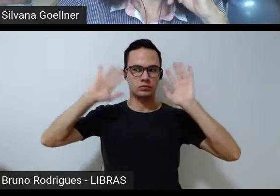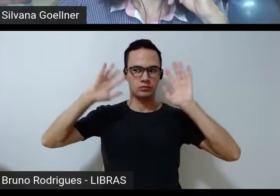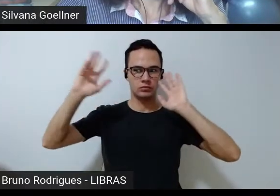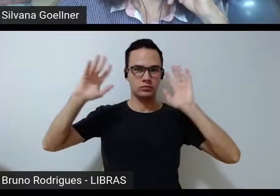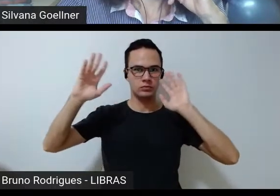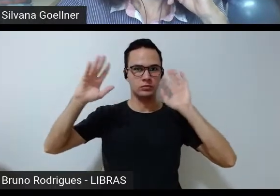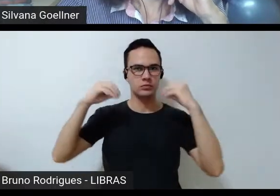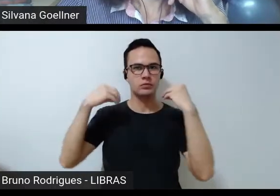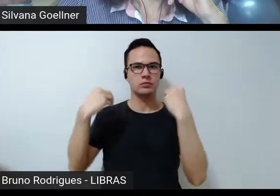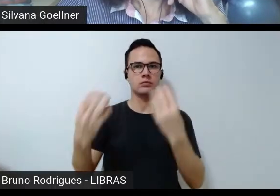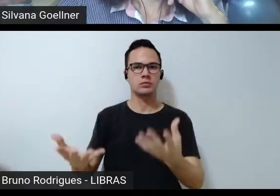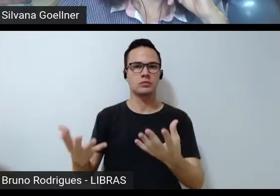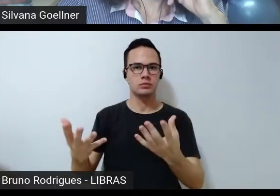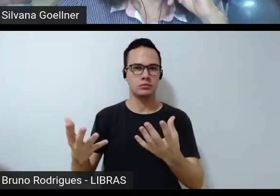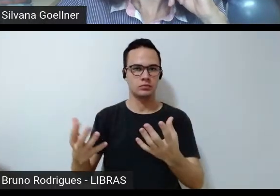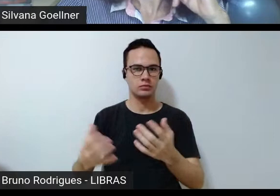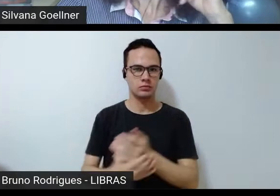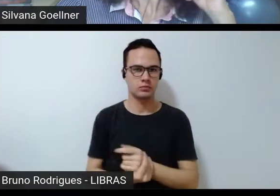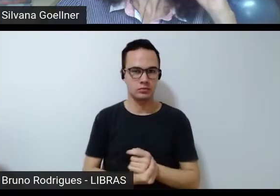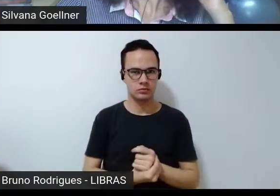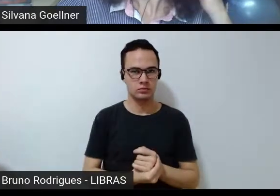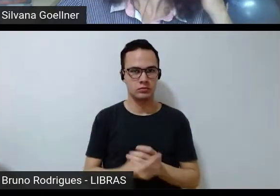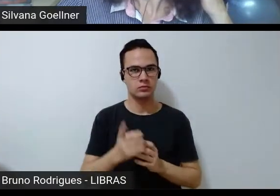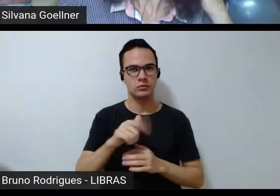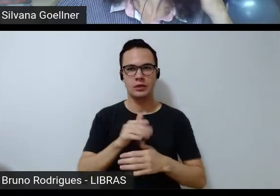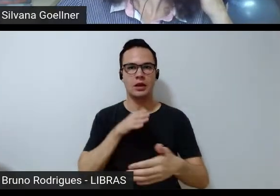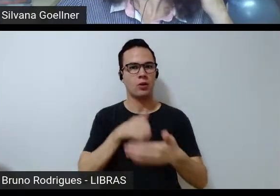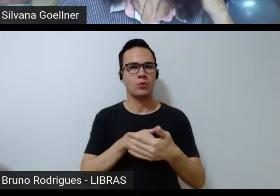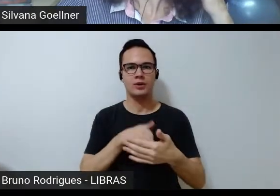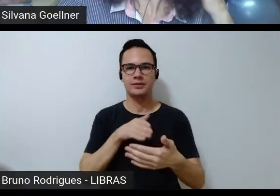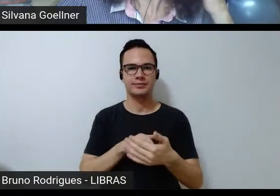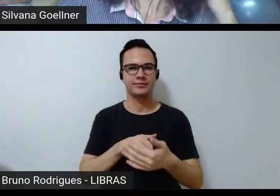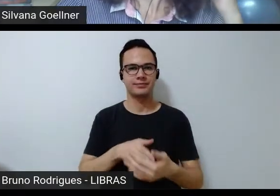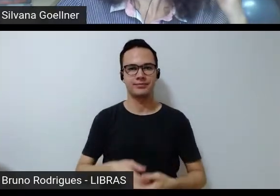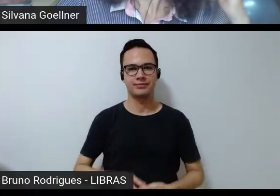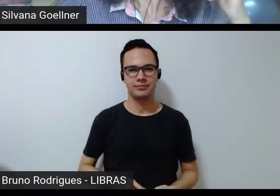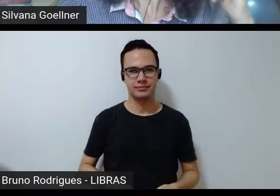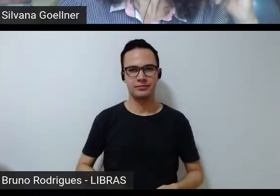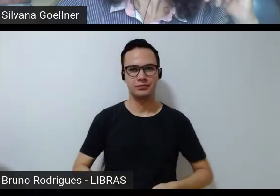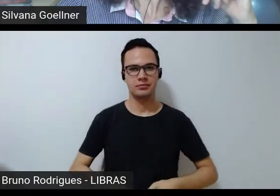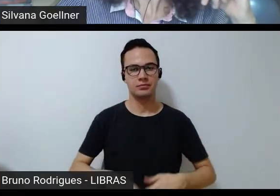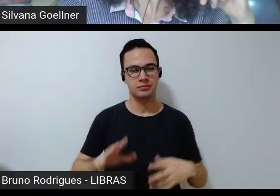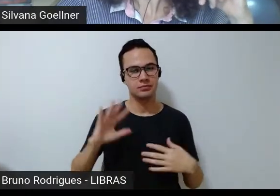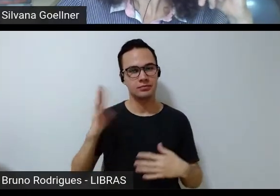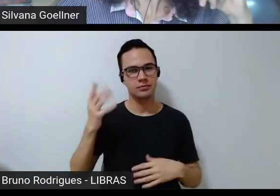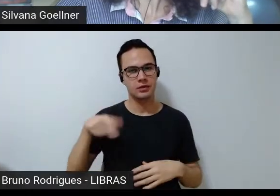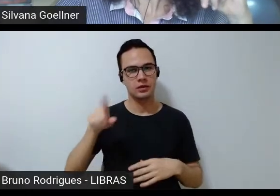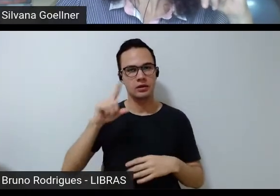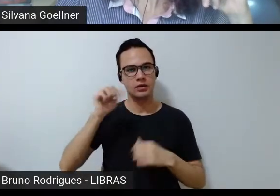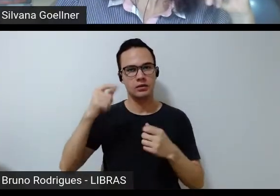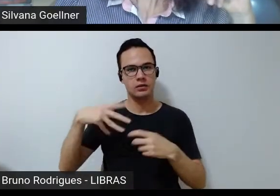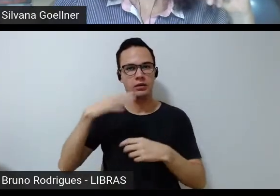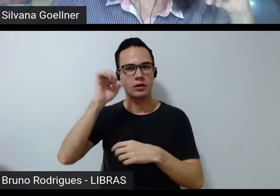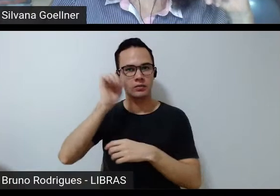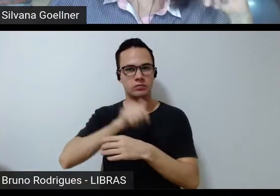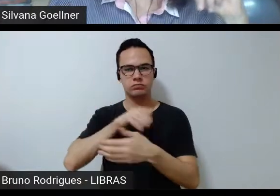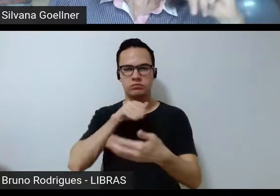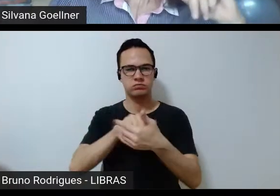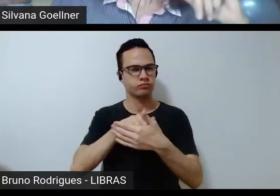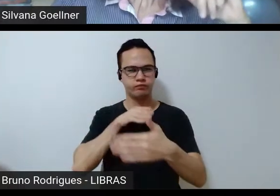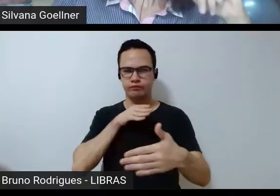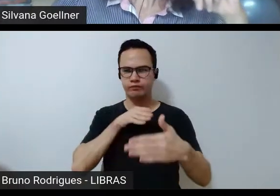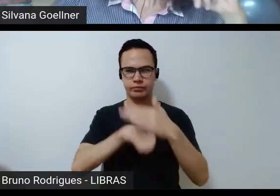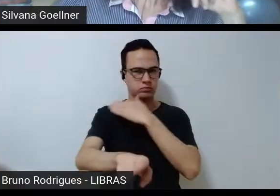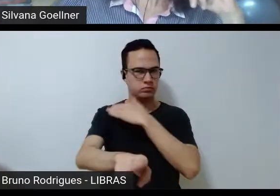destinado, imposto por um limite para ela. Acontece que a está falando de mulheres que romperam, que